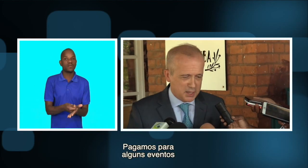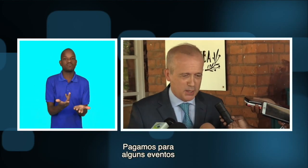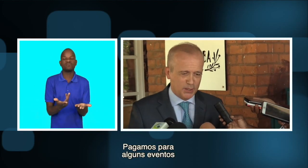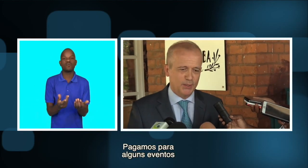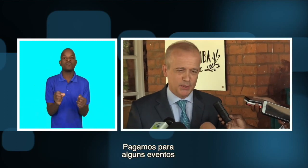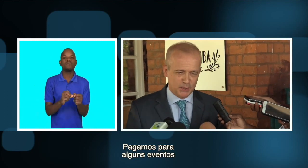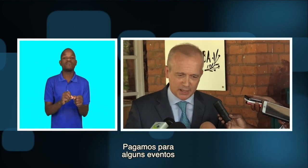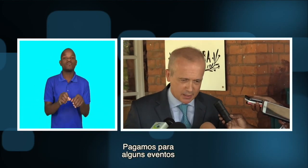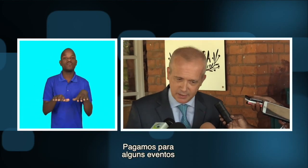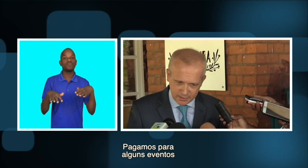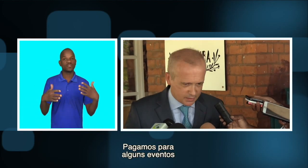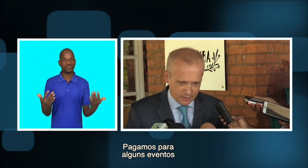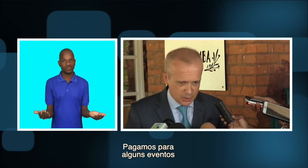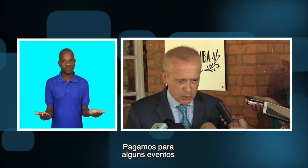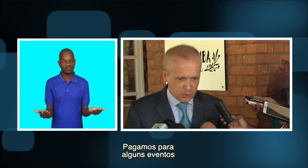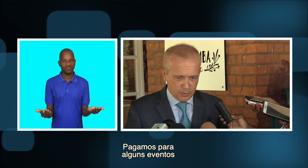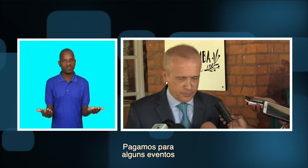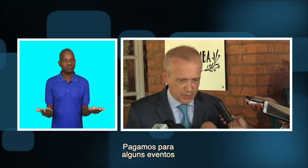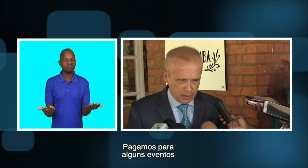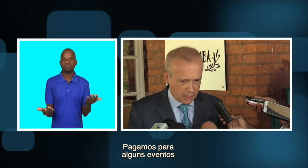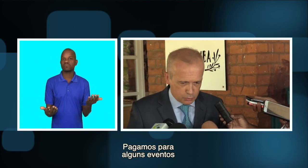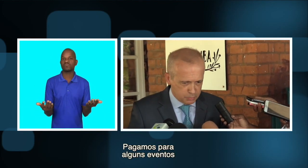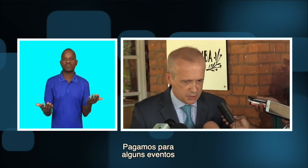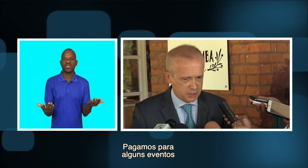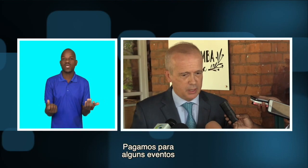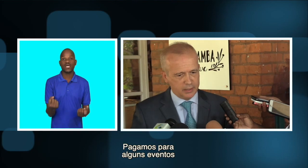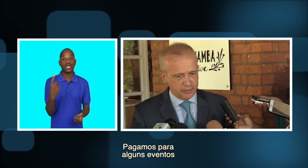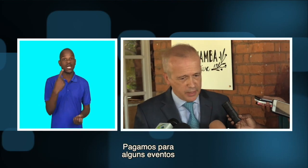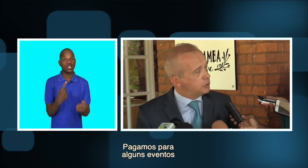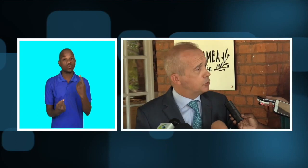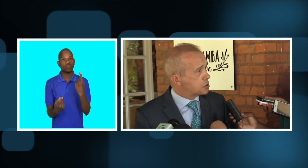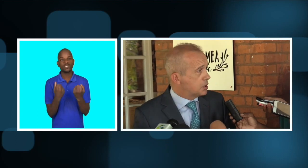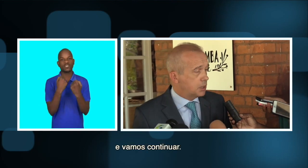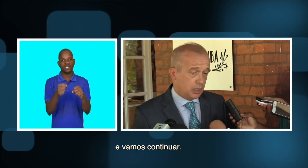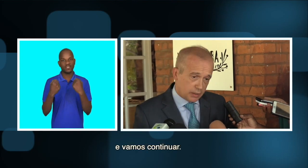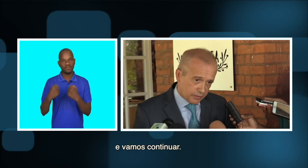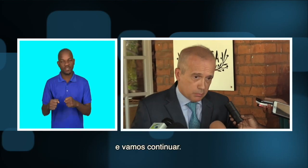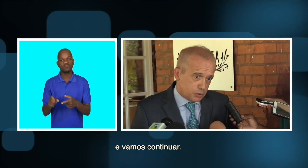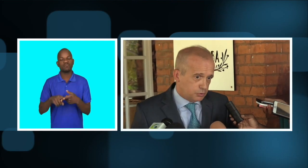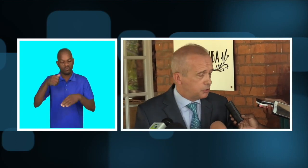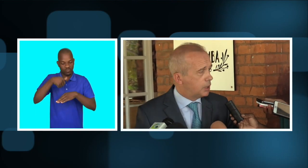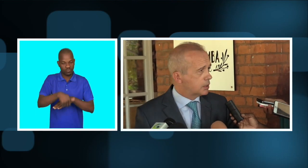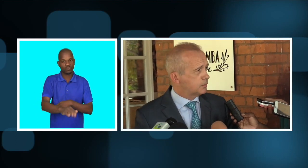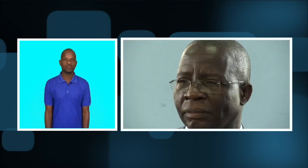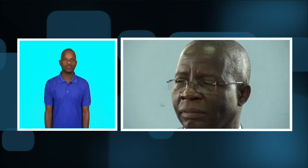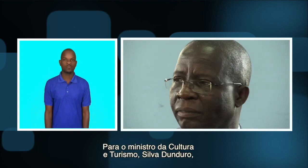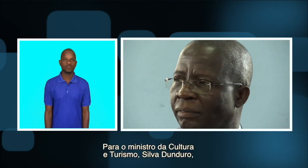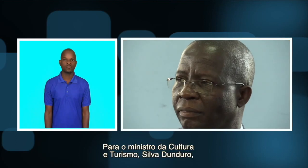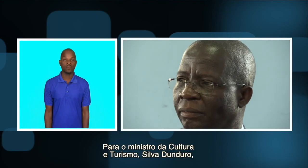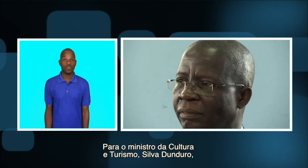alguns eventos e vamos continuar.